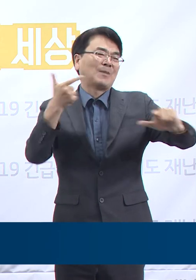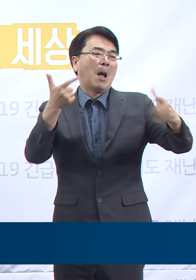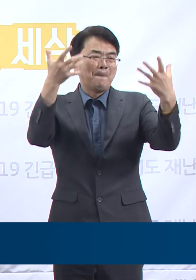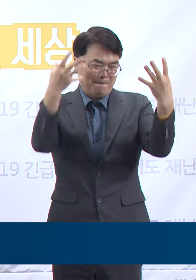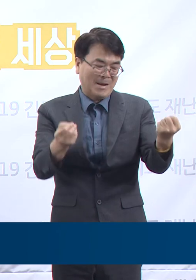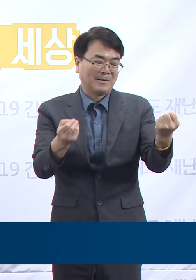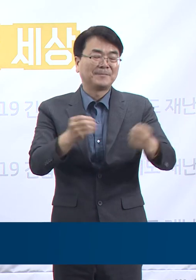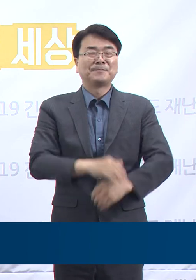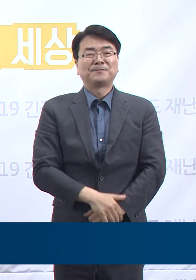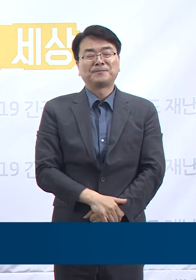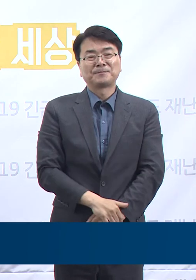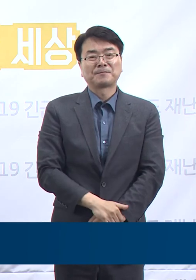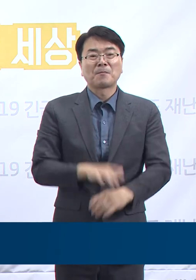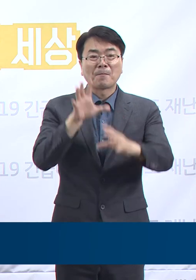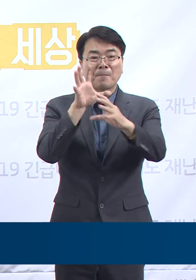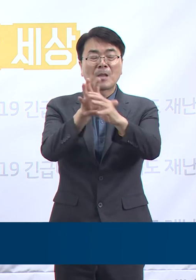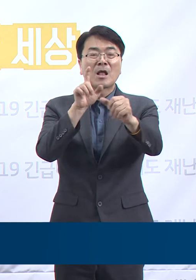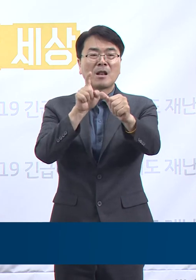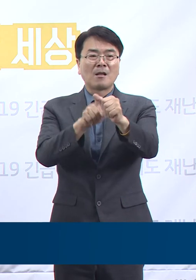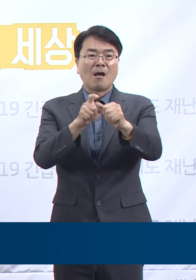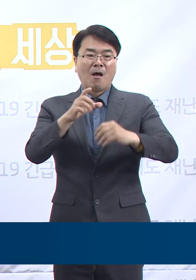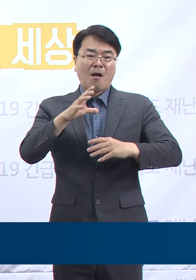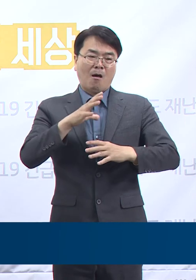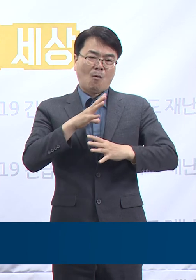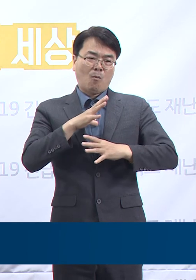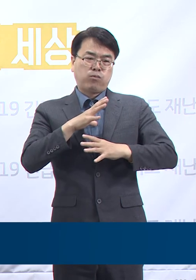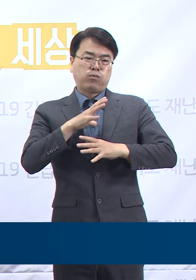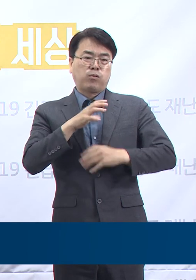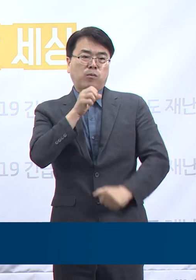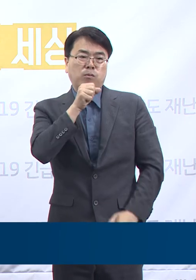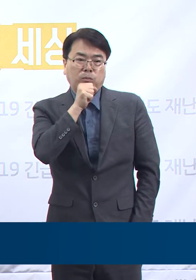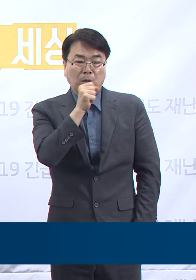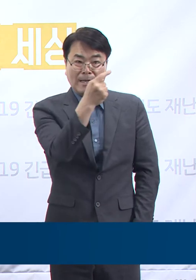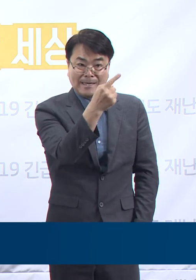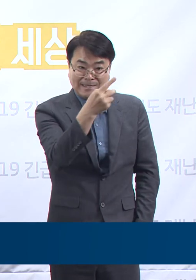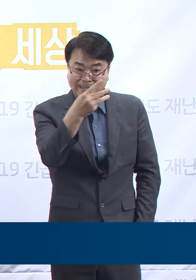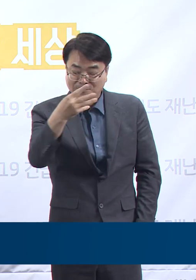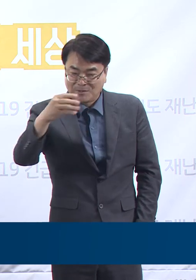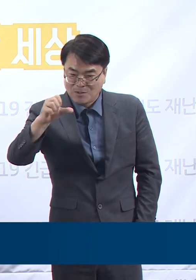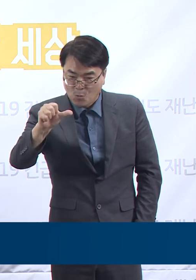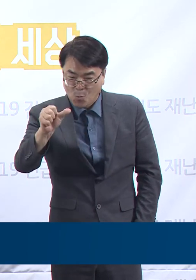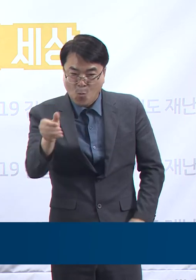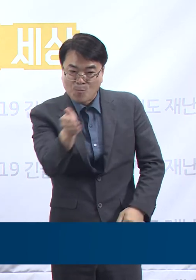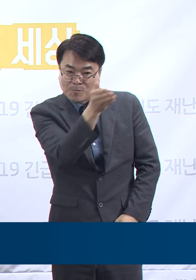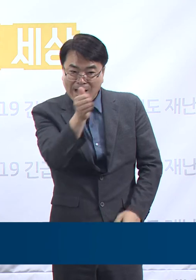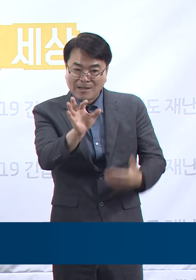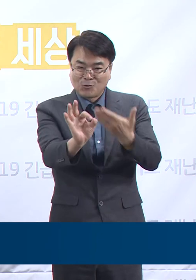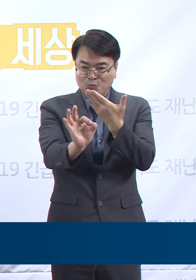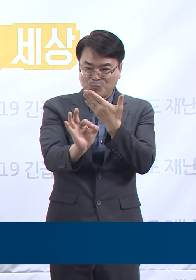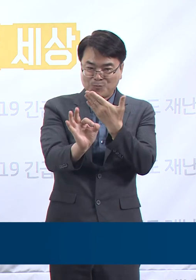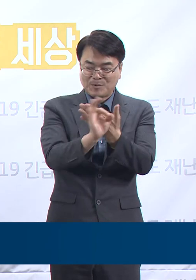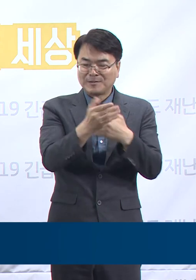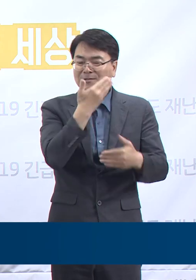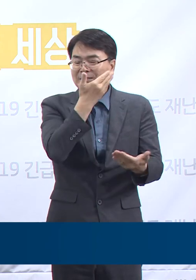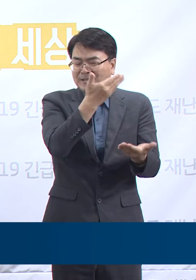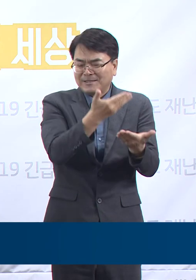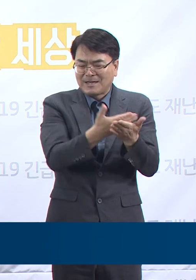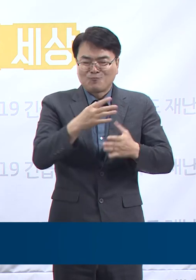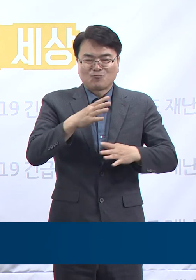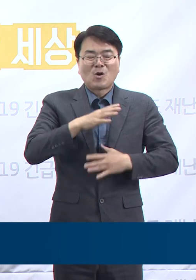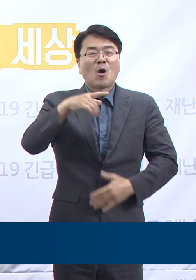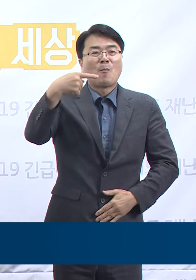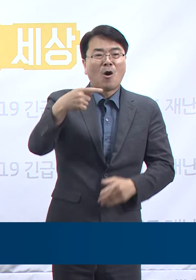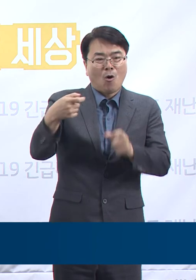또한 코로나19 확진자들의 두려움 정도를 5점 척도로 살펴본 결과 주변으로부터 받을 비난과 피해를 더